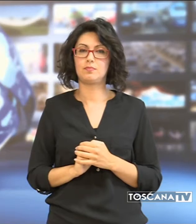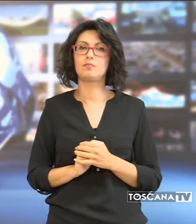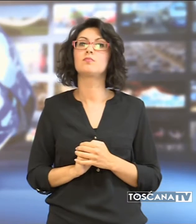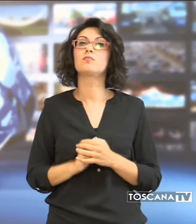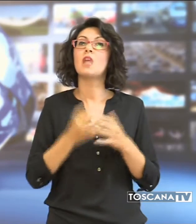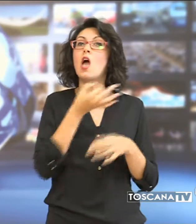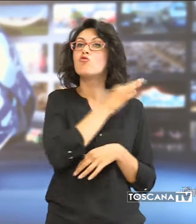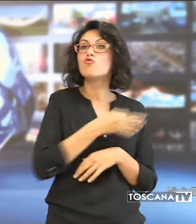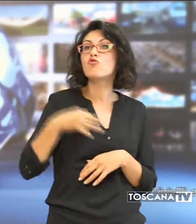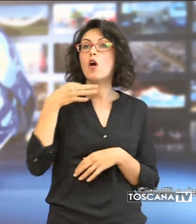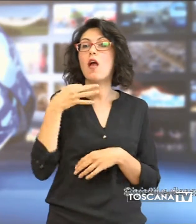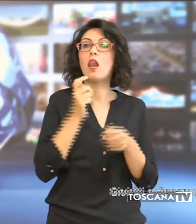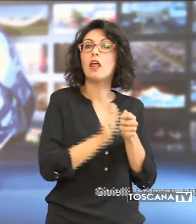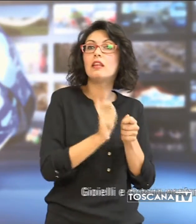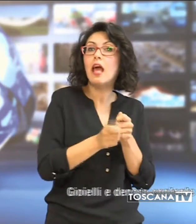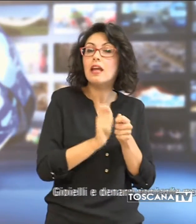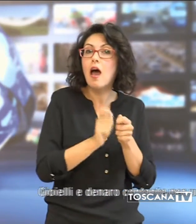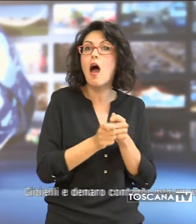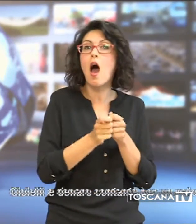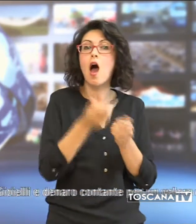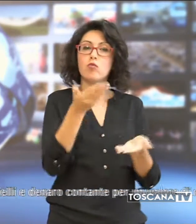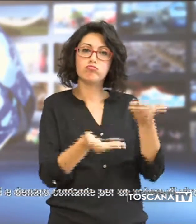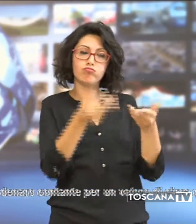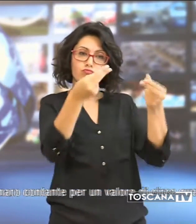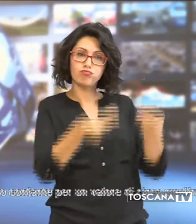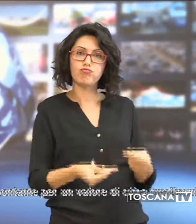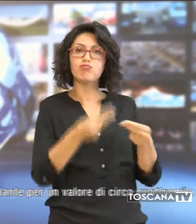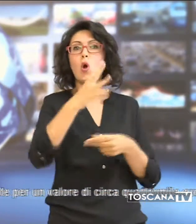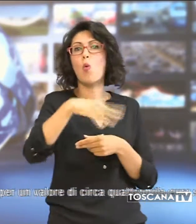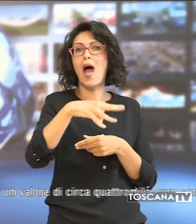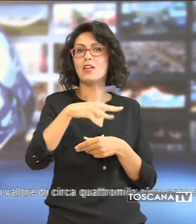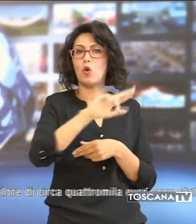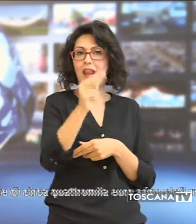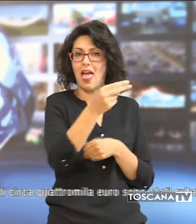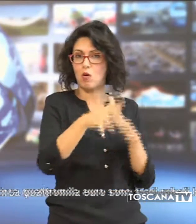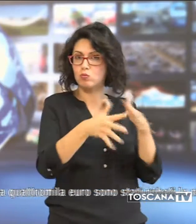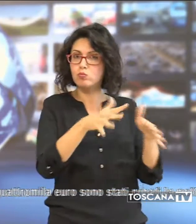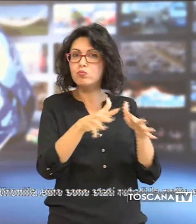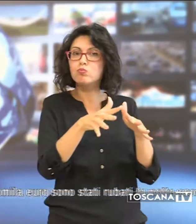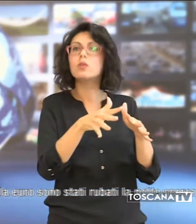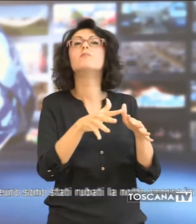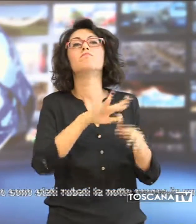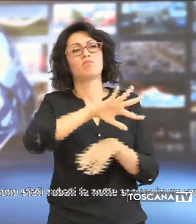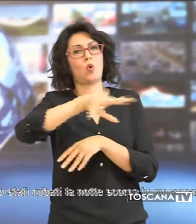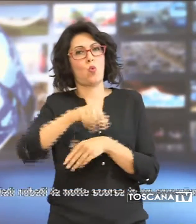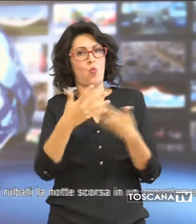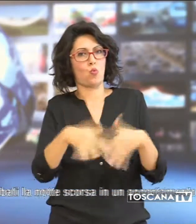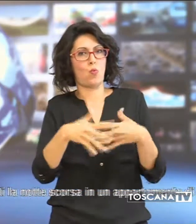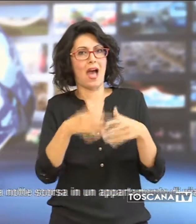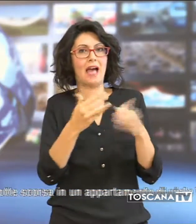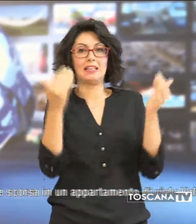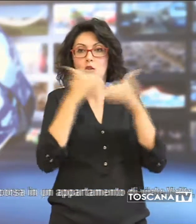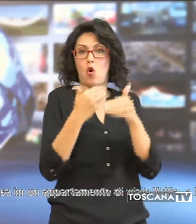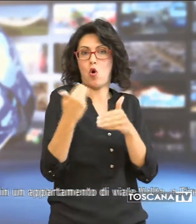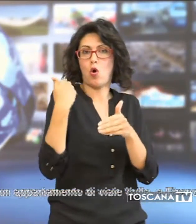Gioielli e denaro contante per un valore di circa 4.000 euro sono stati rubati la notte